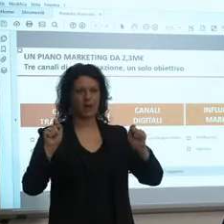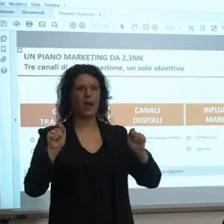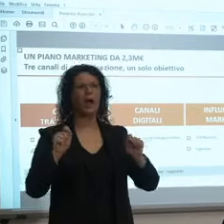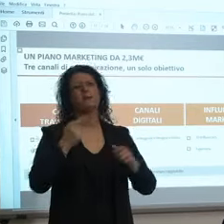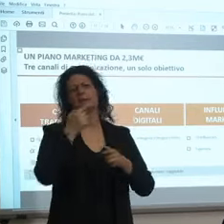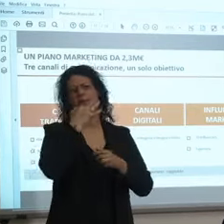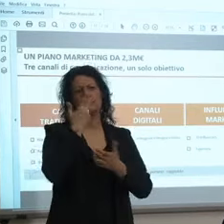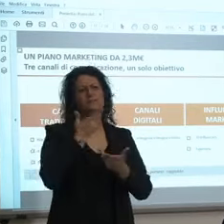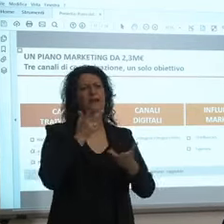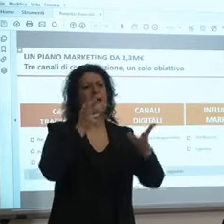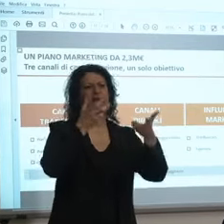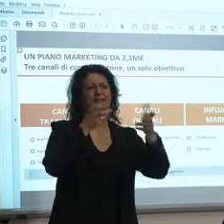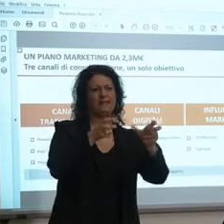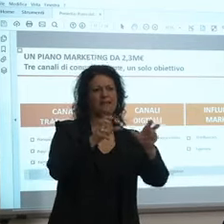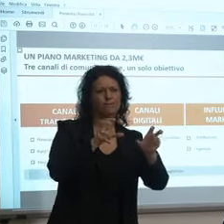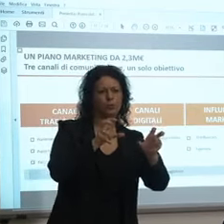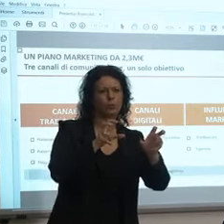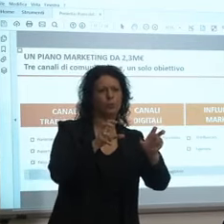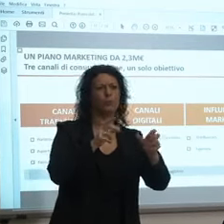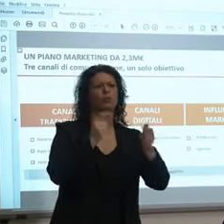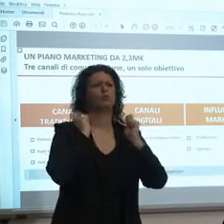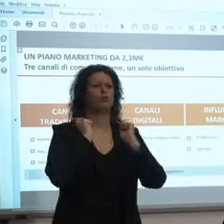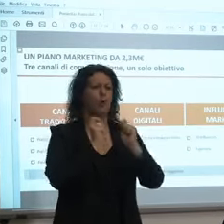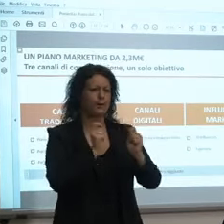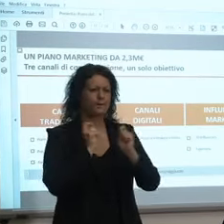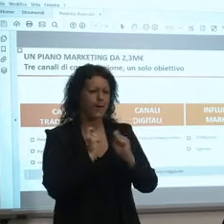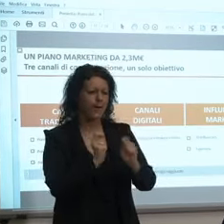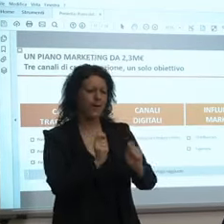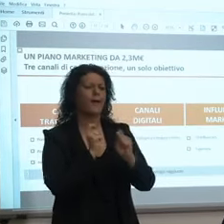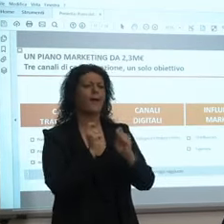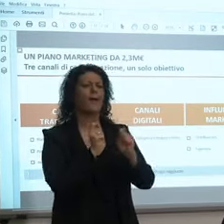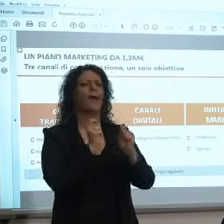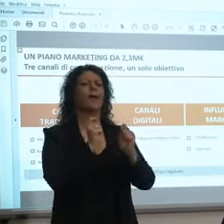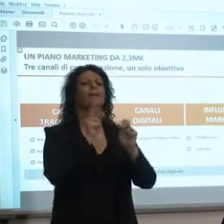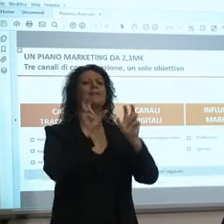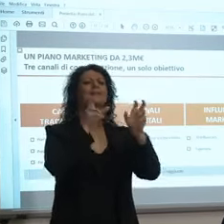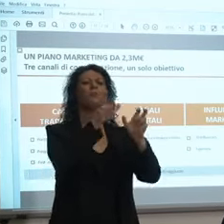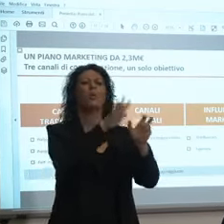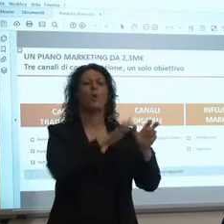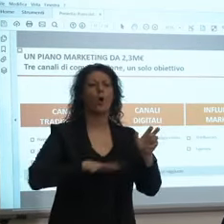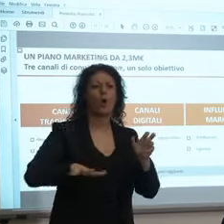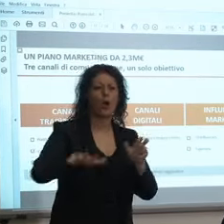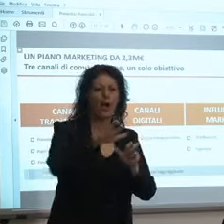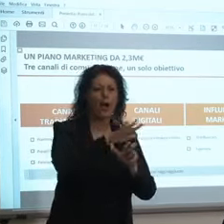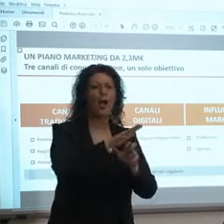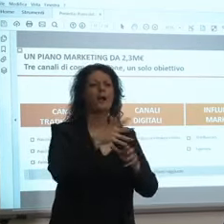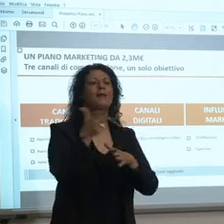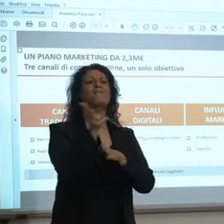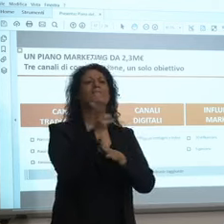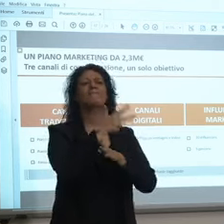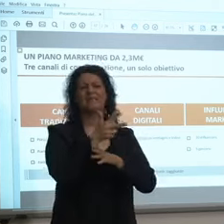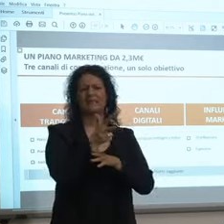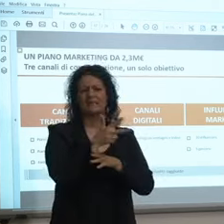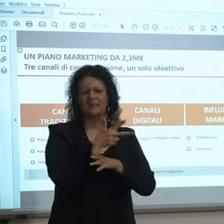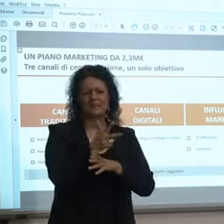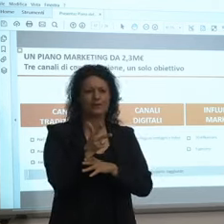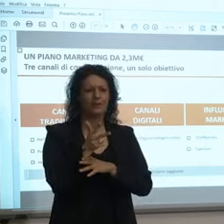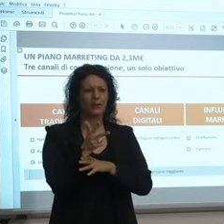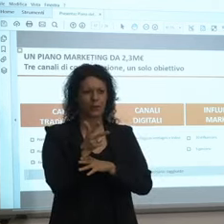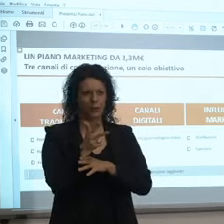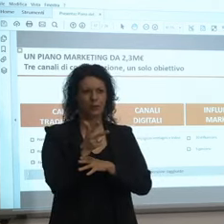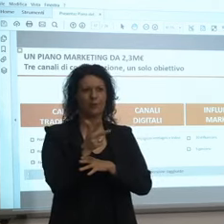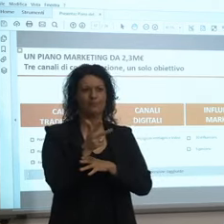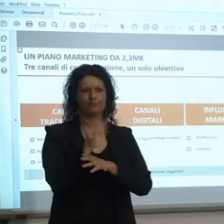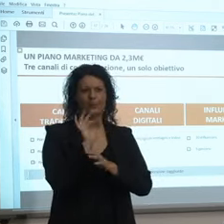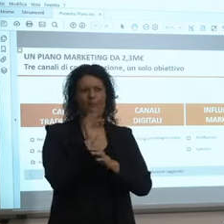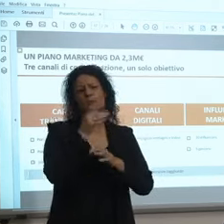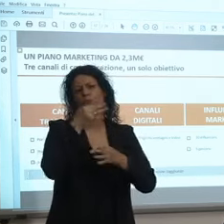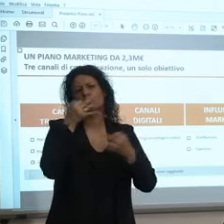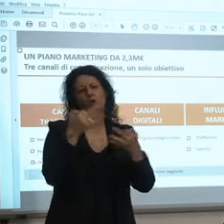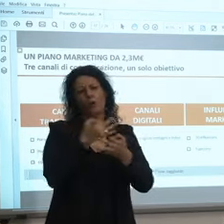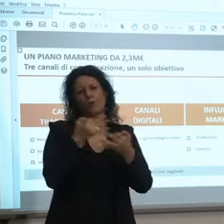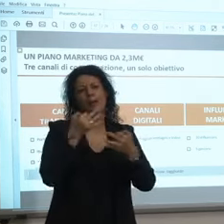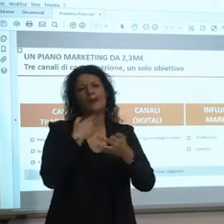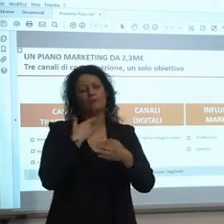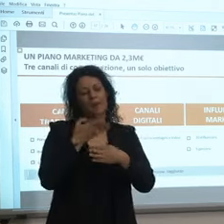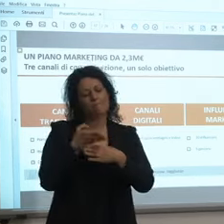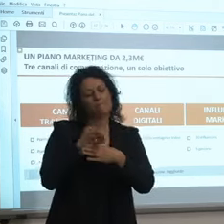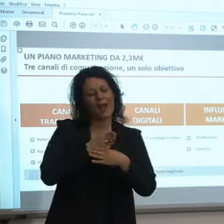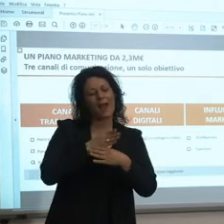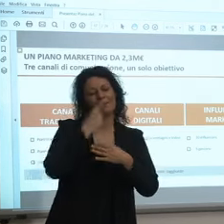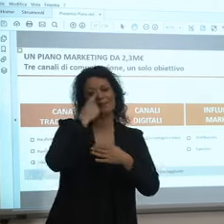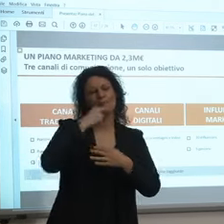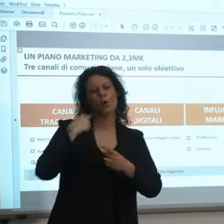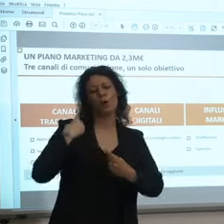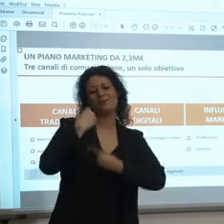locali scusate giornali locali video ovviamente c'è il tradizionale cioè le fiere